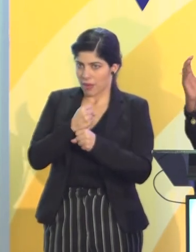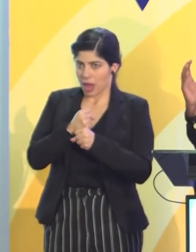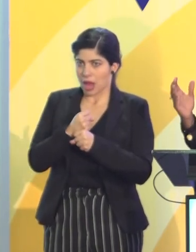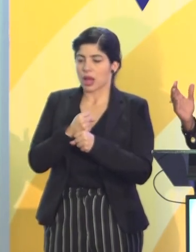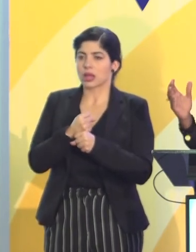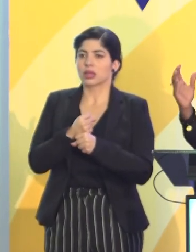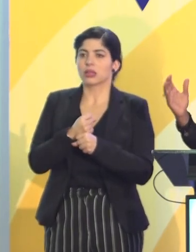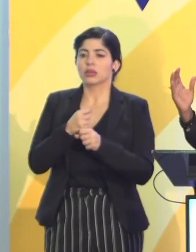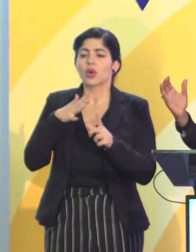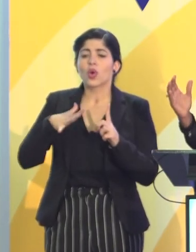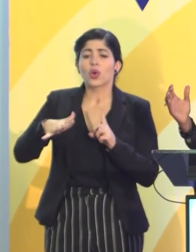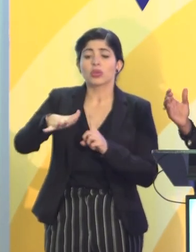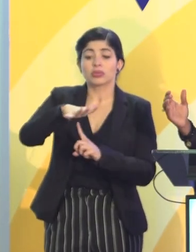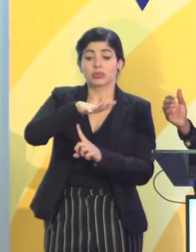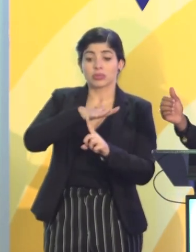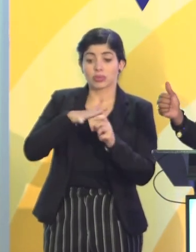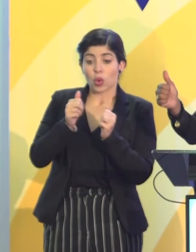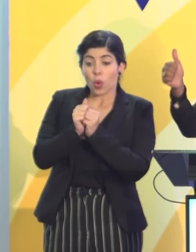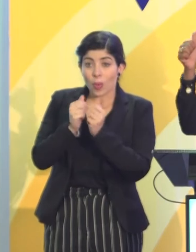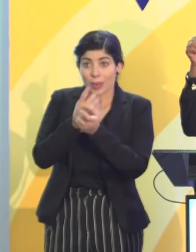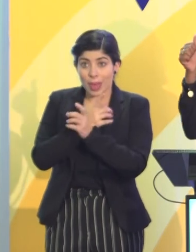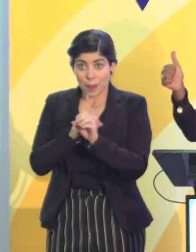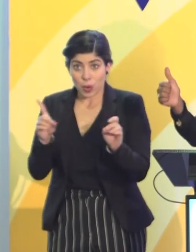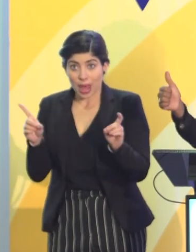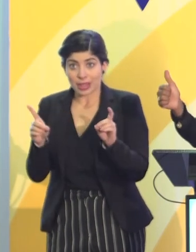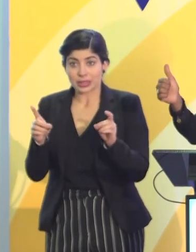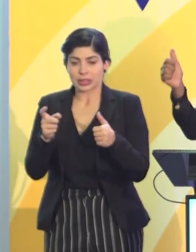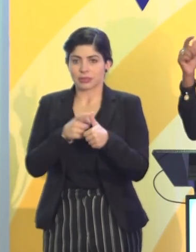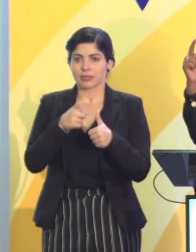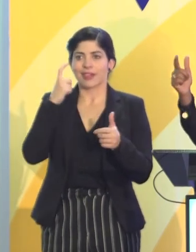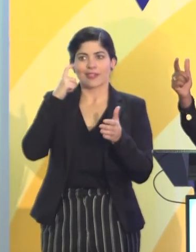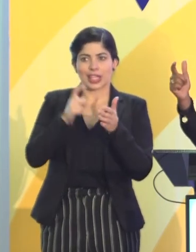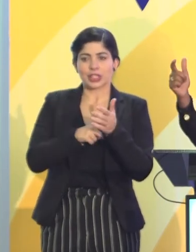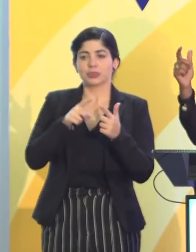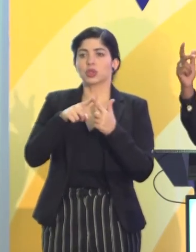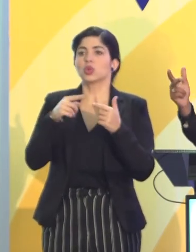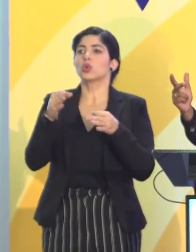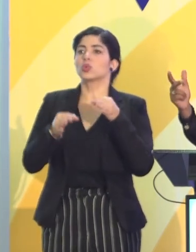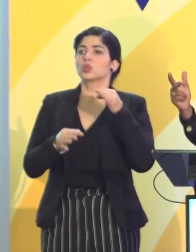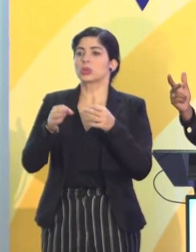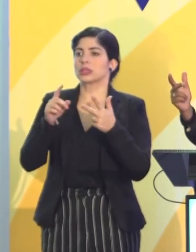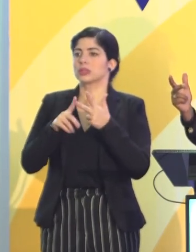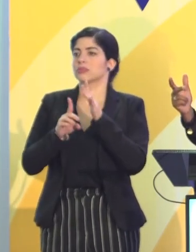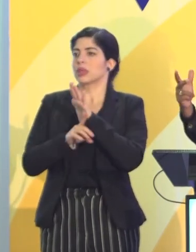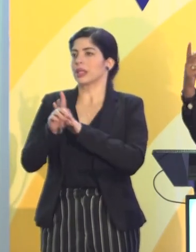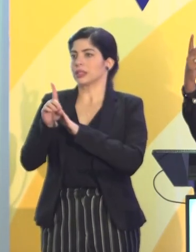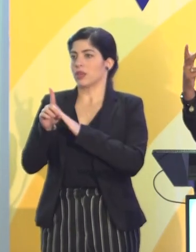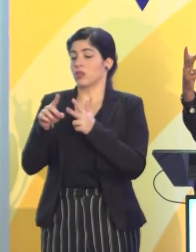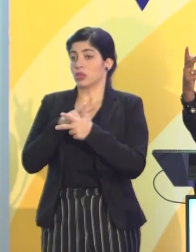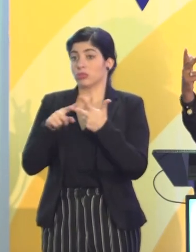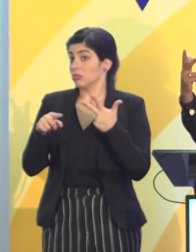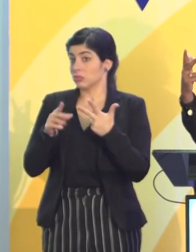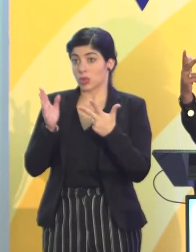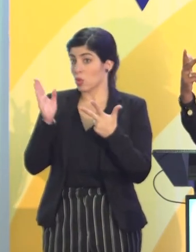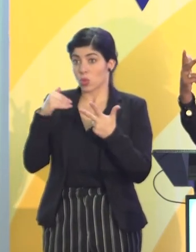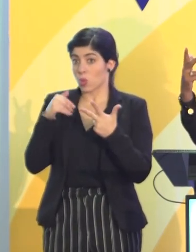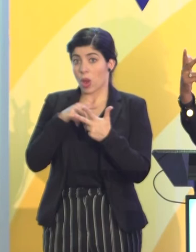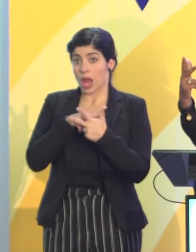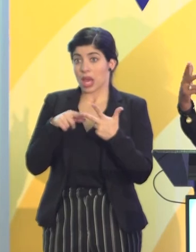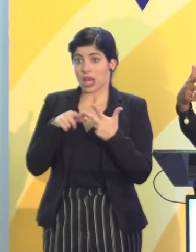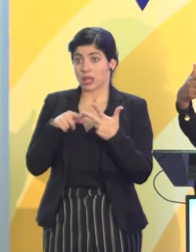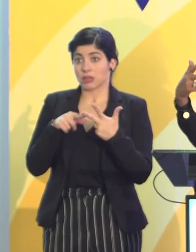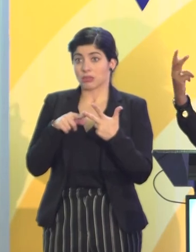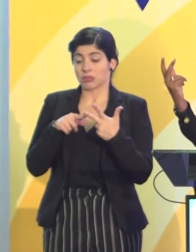En contextos democráticos, el reconocimiento, justicia y desarrollo. Y si no hay esas tres cosas,